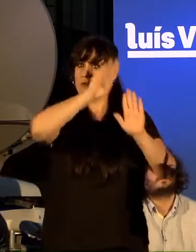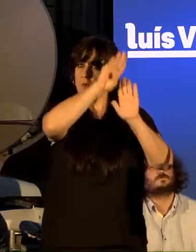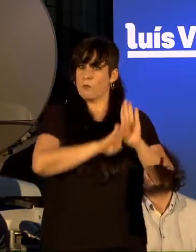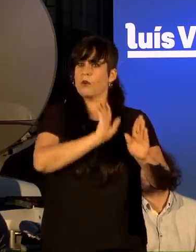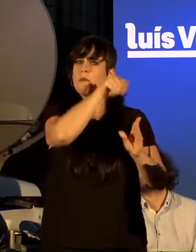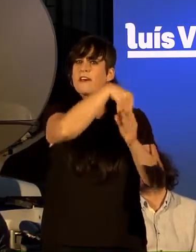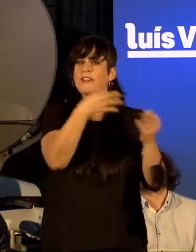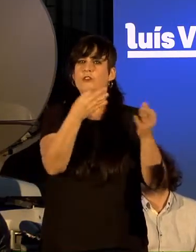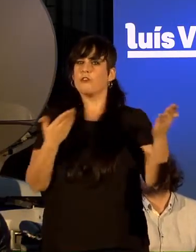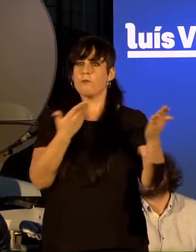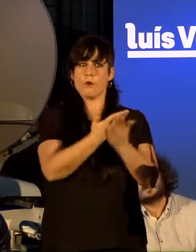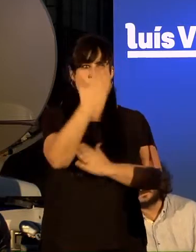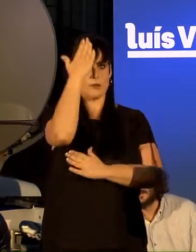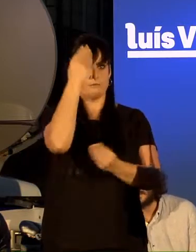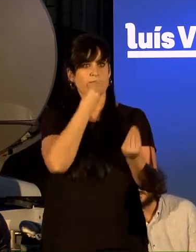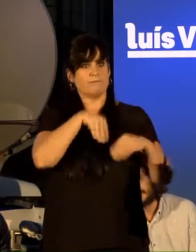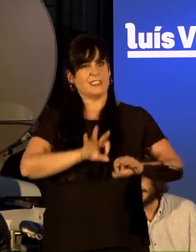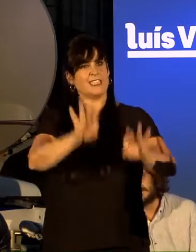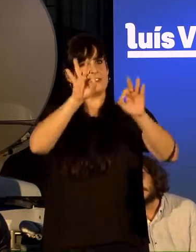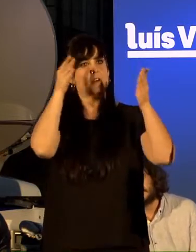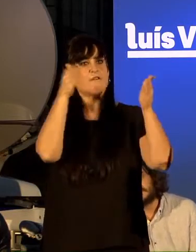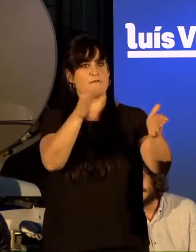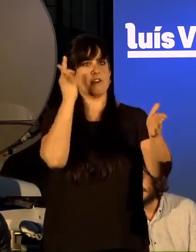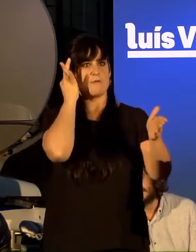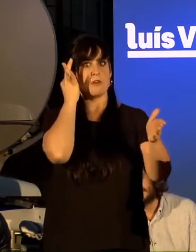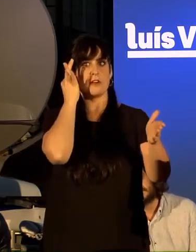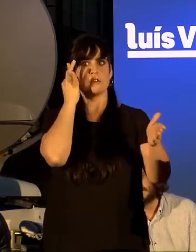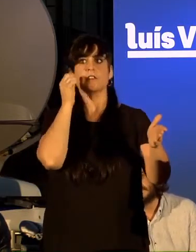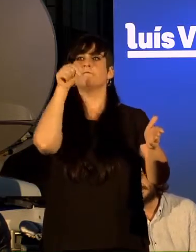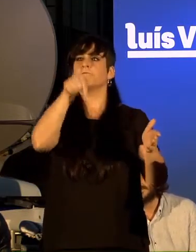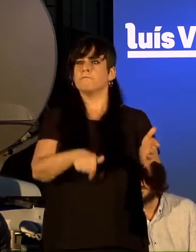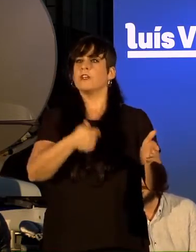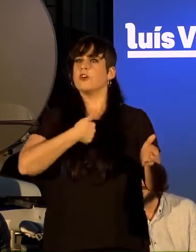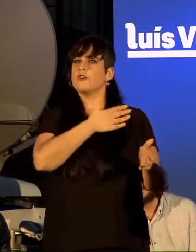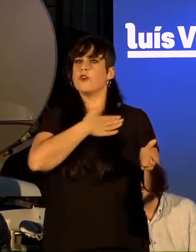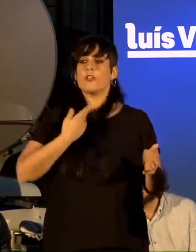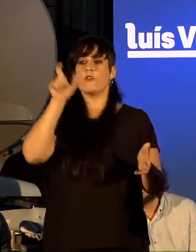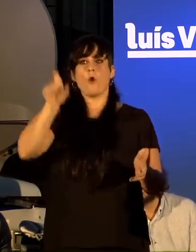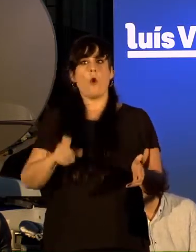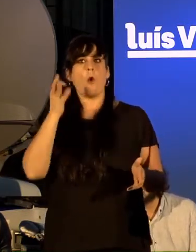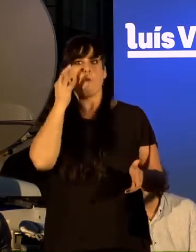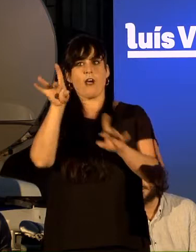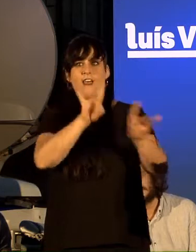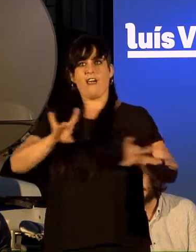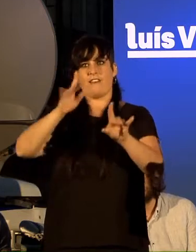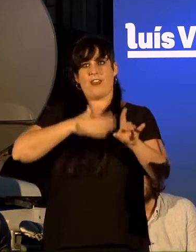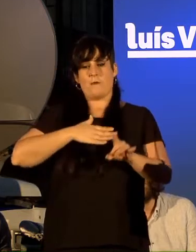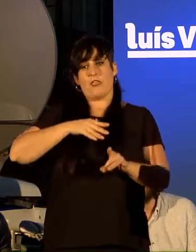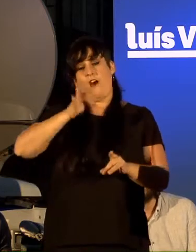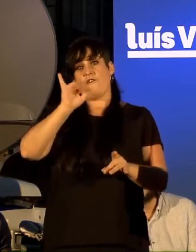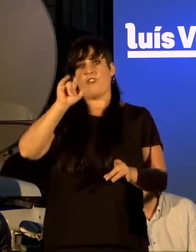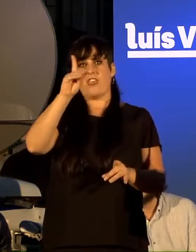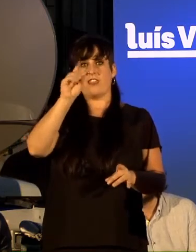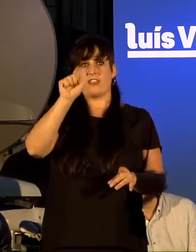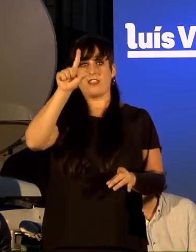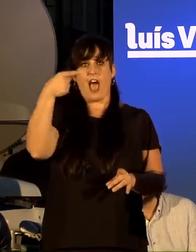memoria histórica especifica das mulleres. E se quero xa aquí, xa que estamos nesta praza, lembrar a unha muller da miña terra, Lucía Fidalgo, que no século XVII